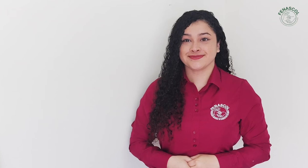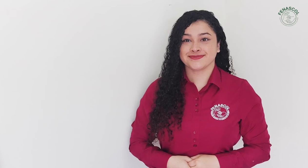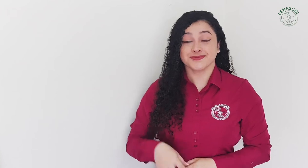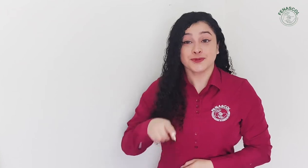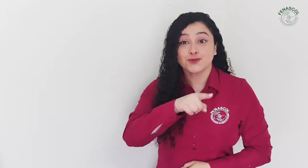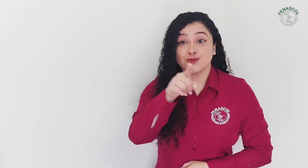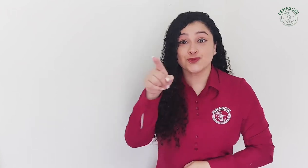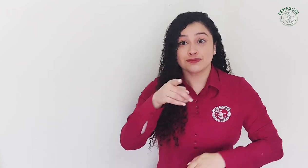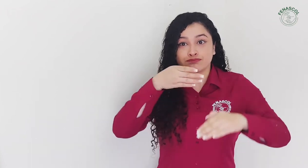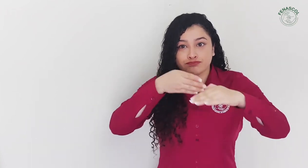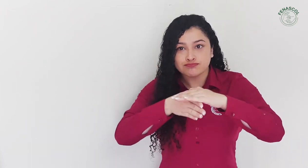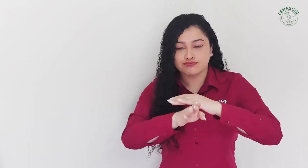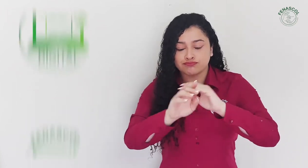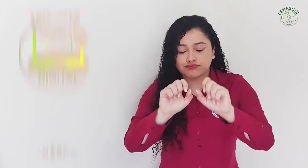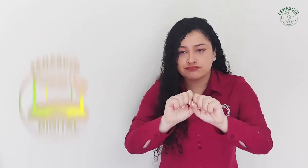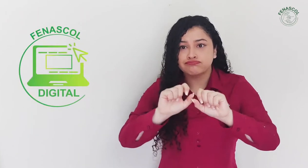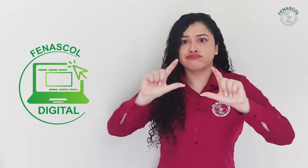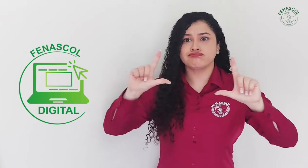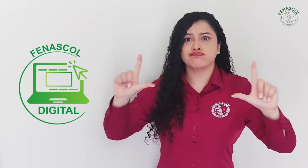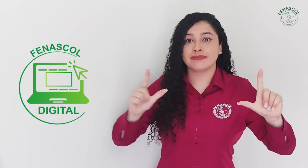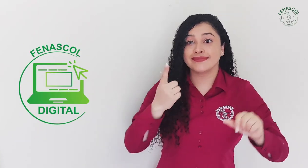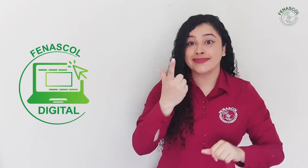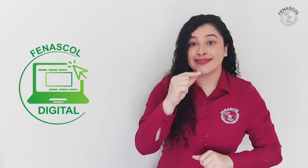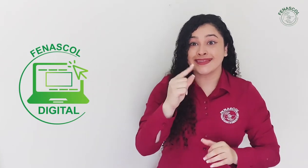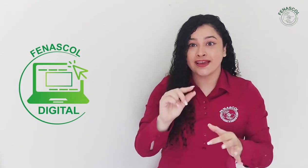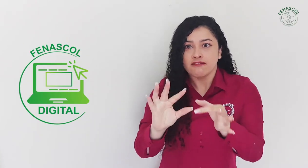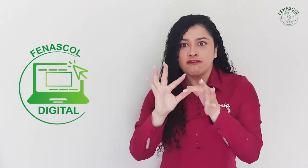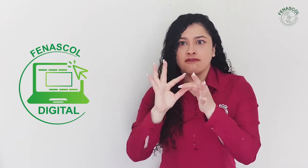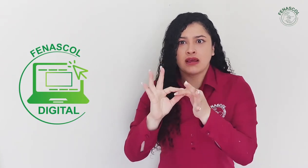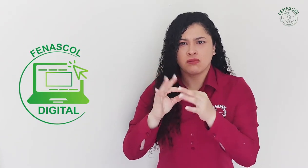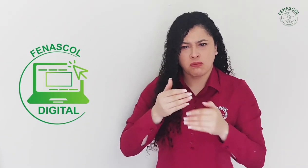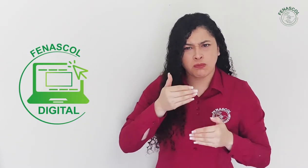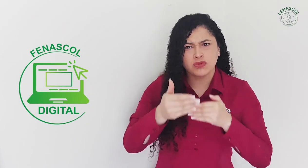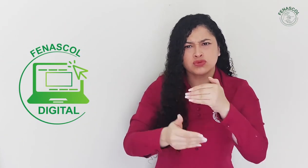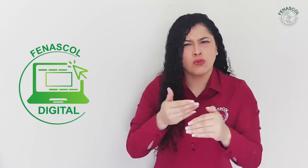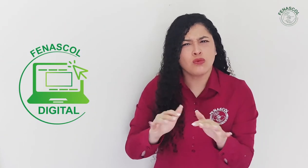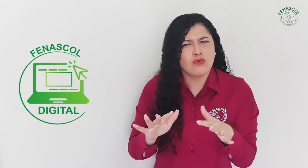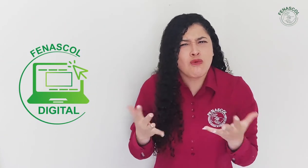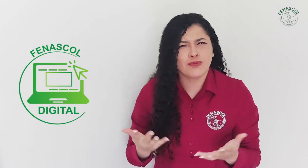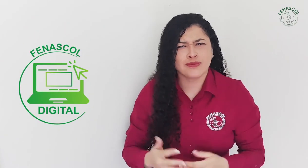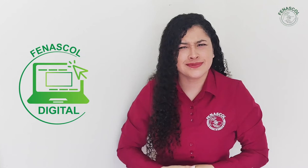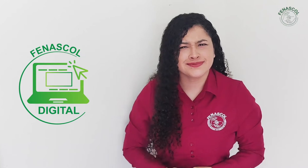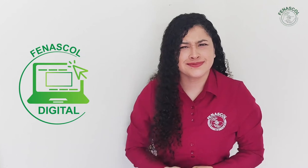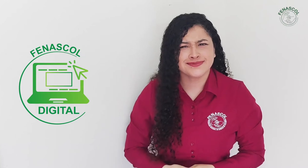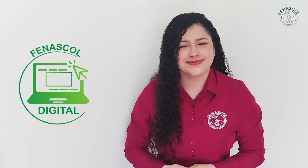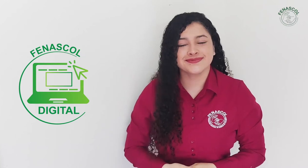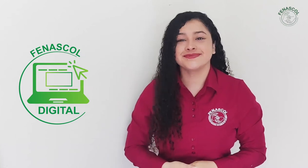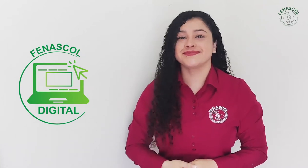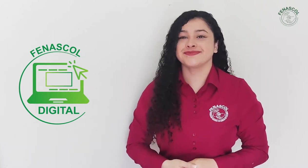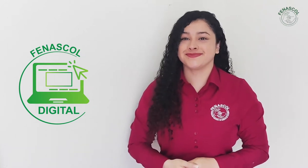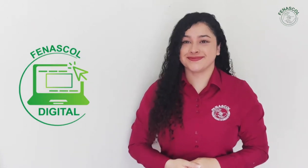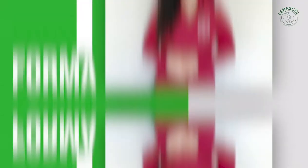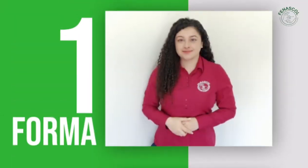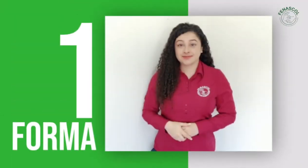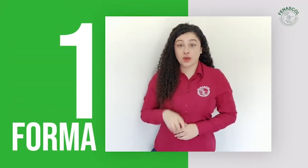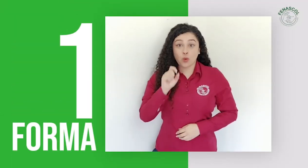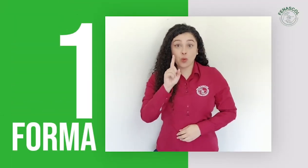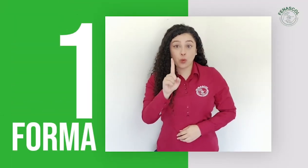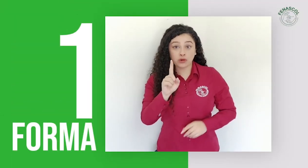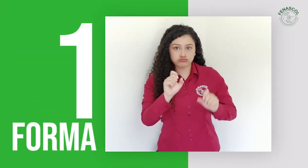Si deseas acceder a la página de FENASCOL Digital, aquí te digo el paso a paso para ingresar. Forma